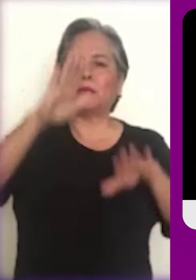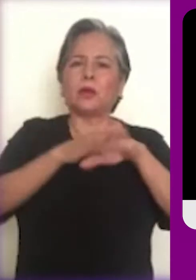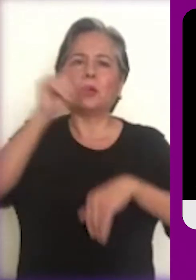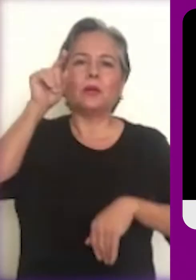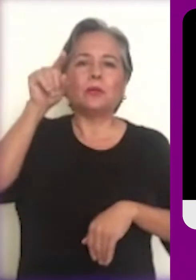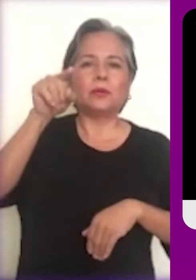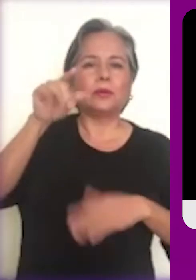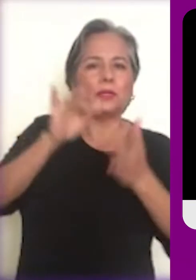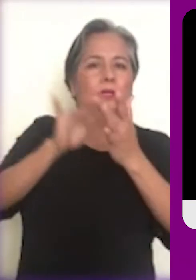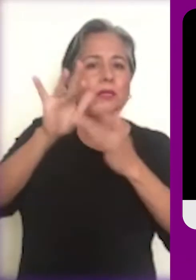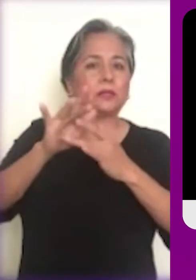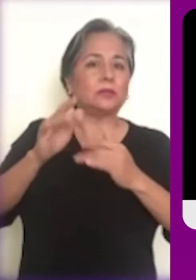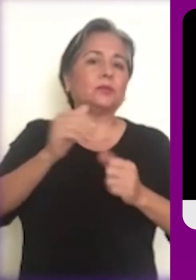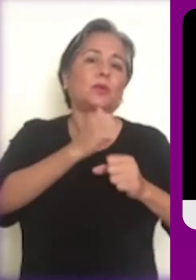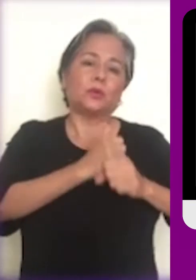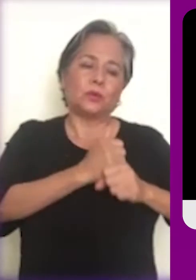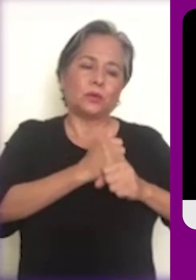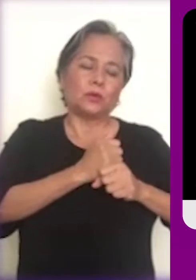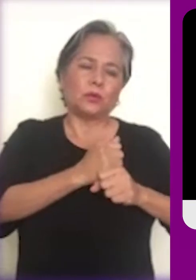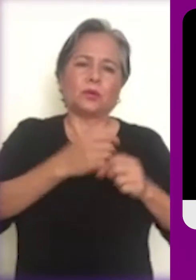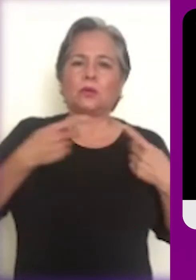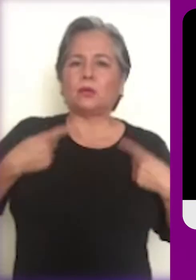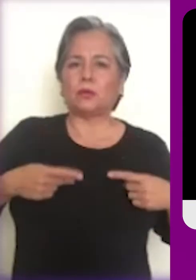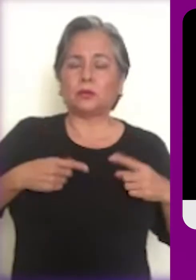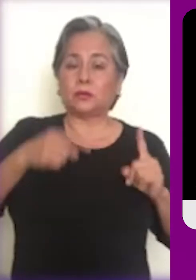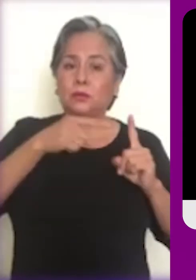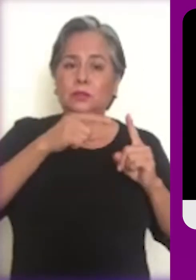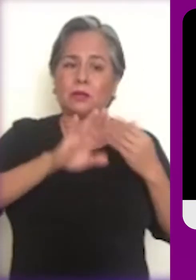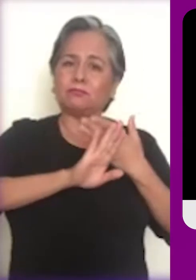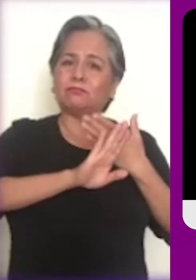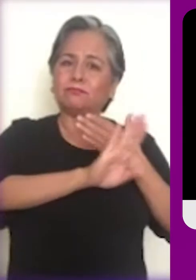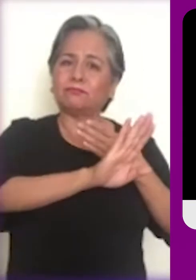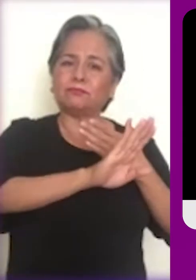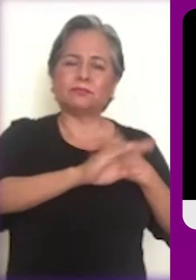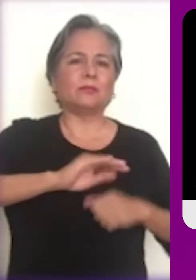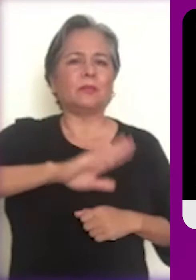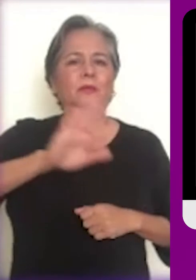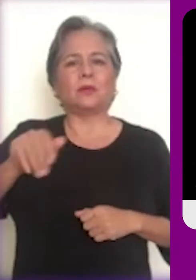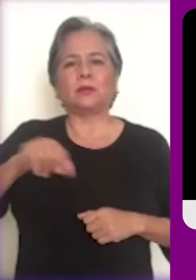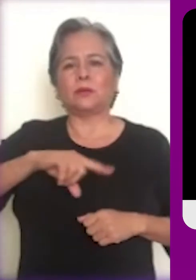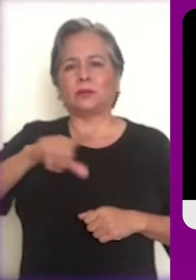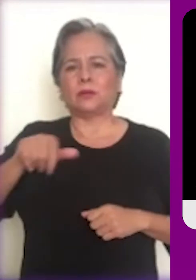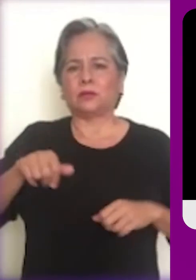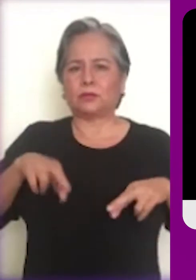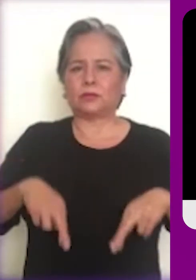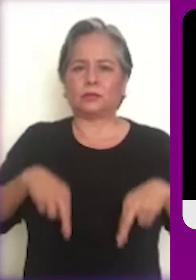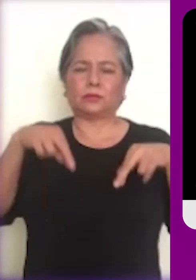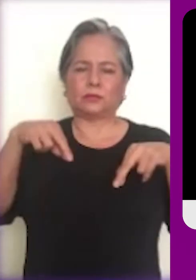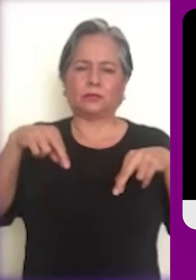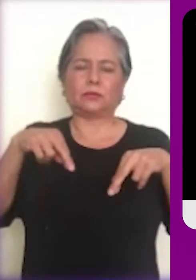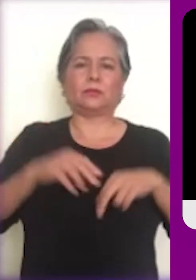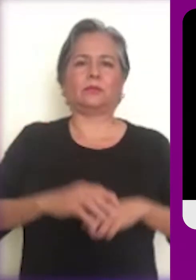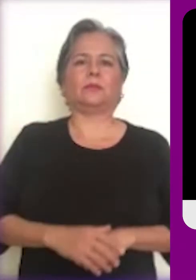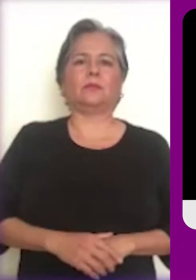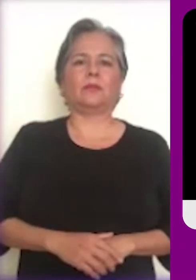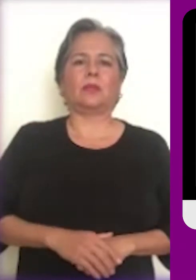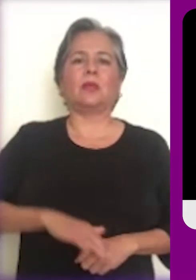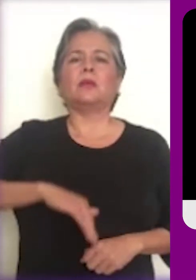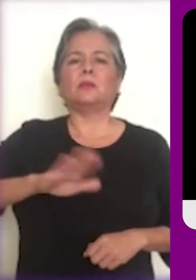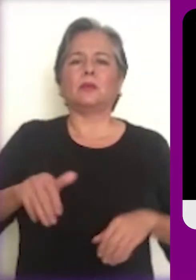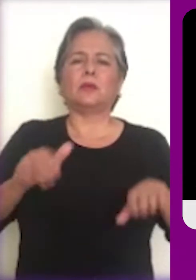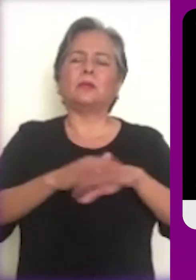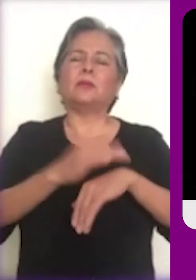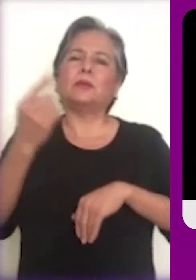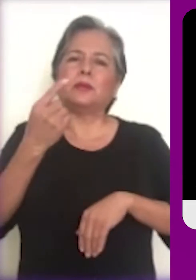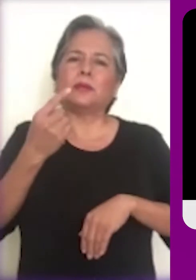recordarnos que Él está dispuesto a sufrir, ser rechazado, entregado a la muerte, pero después será